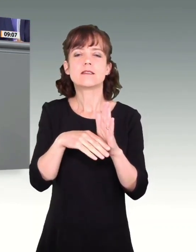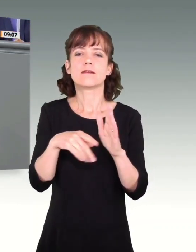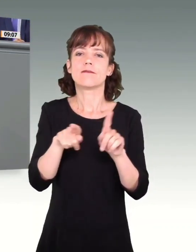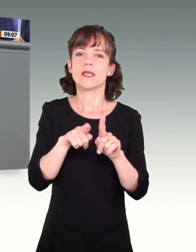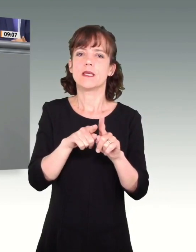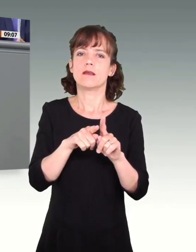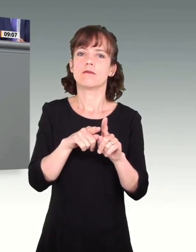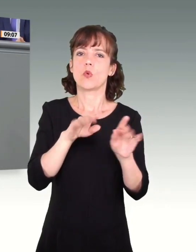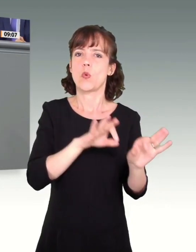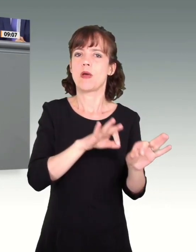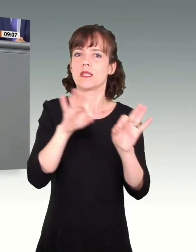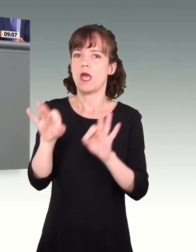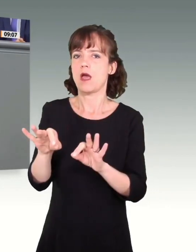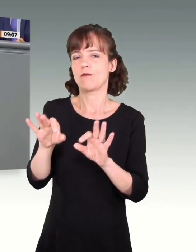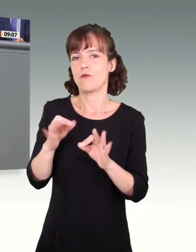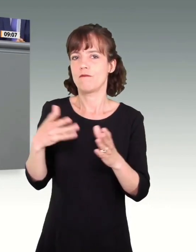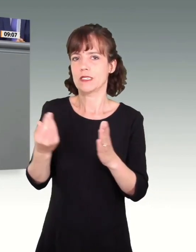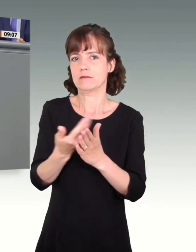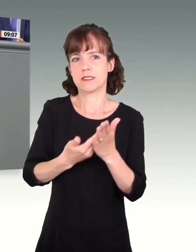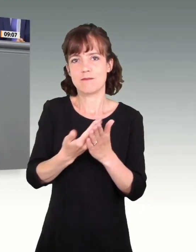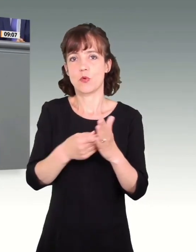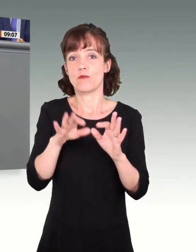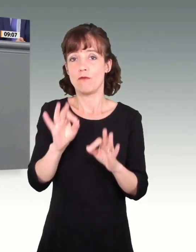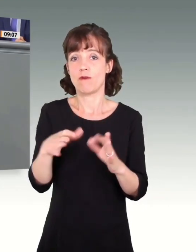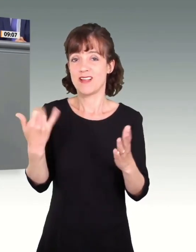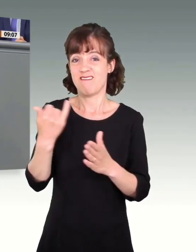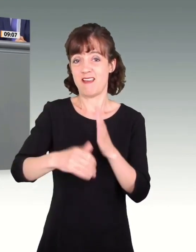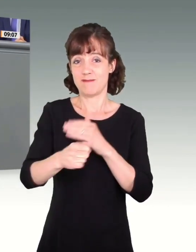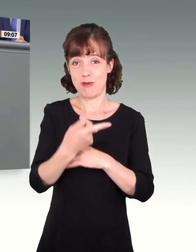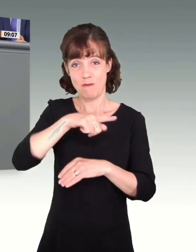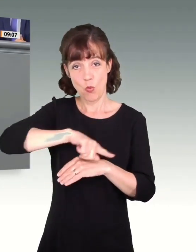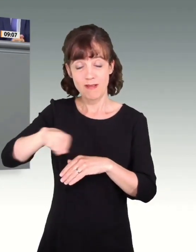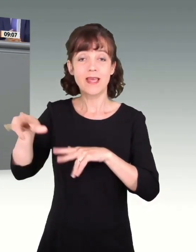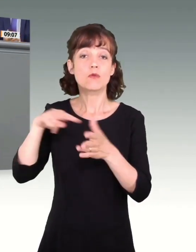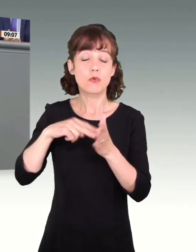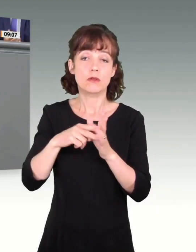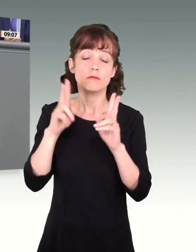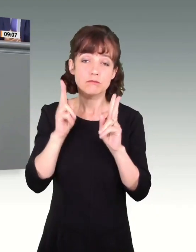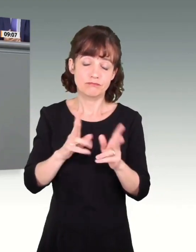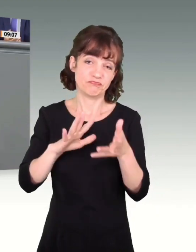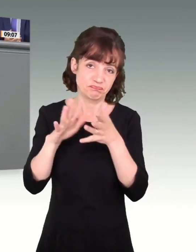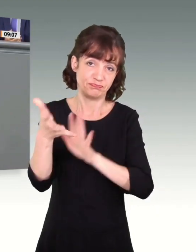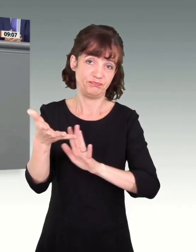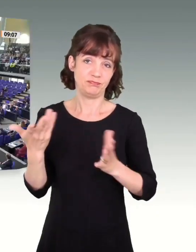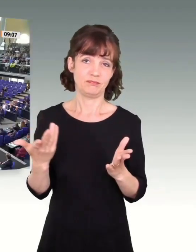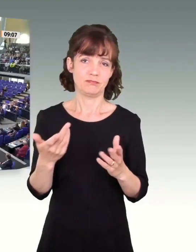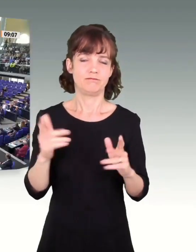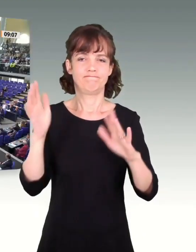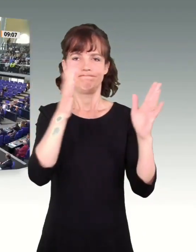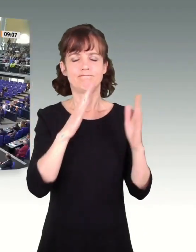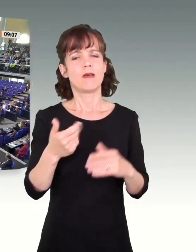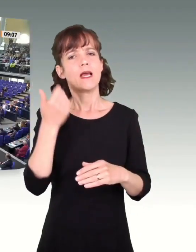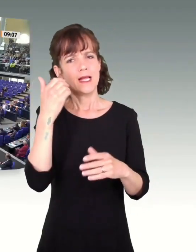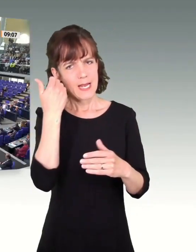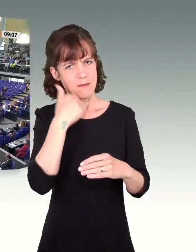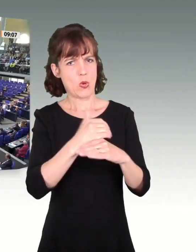absolut verkorkste Regierungspolitik der letzten Monate. Liebe Frau Kollegin Mast, was erwarten die Bürgerinnen